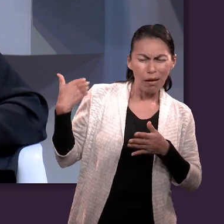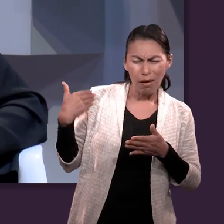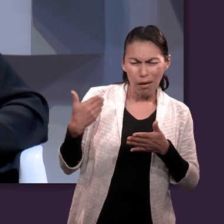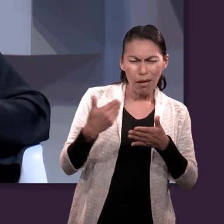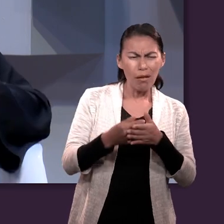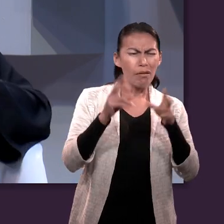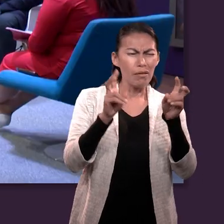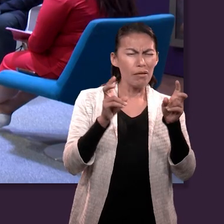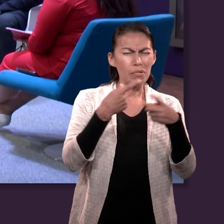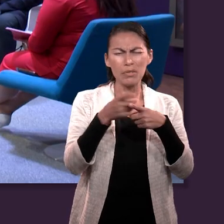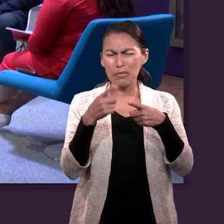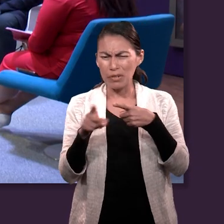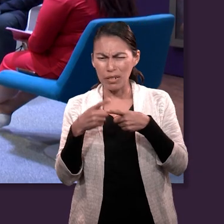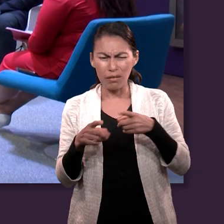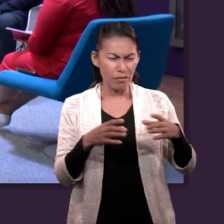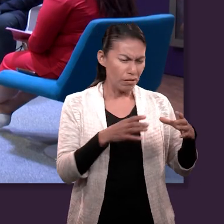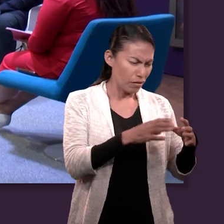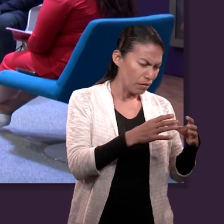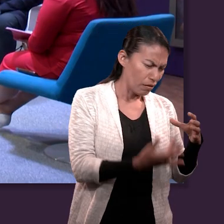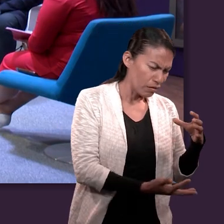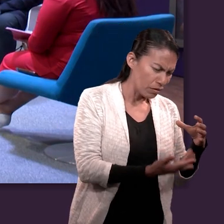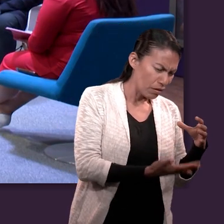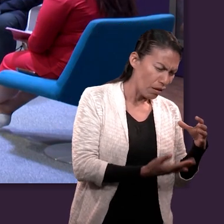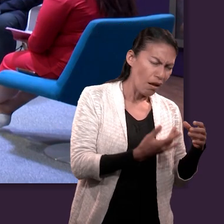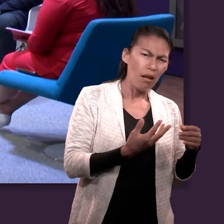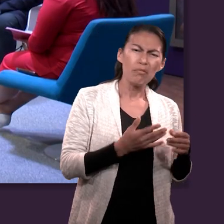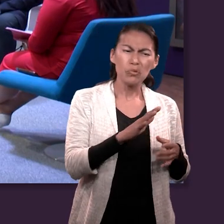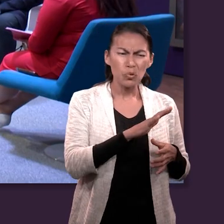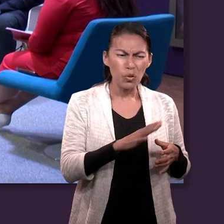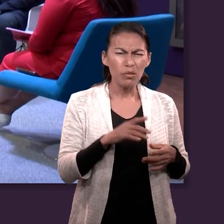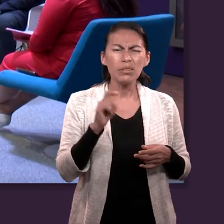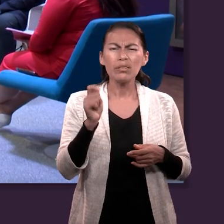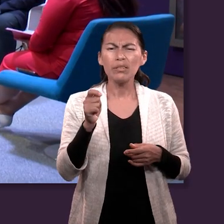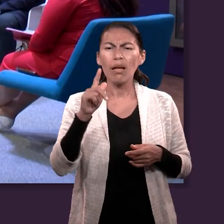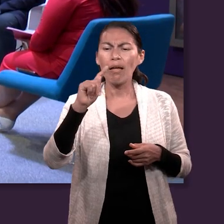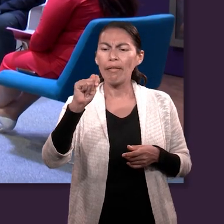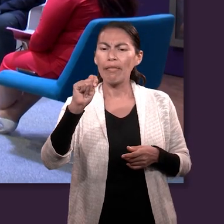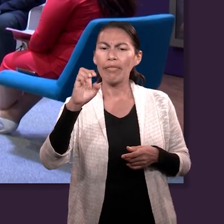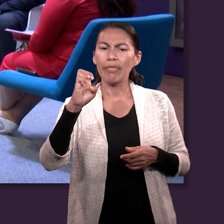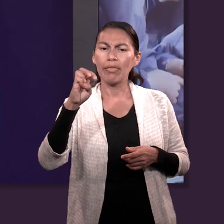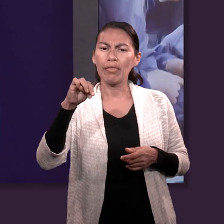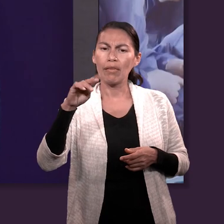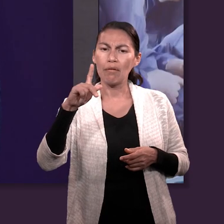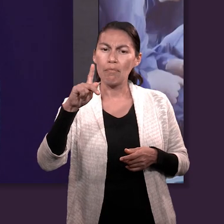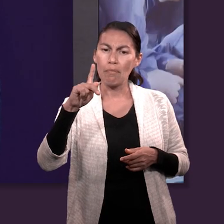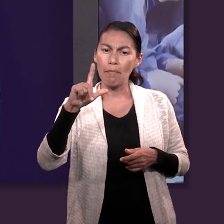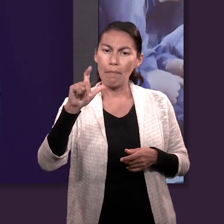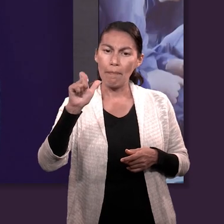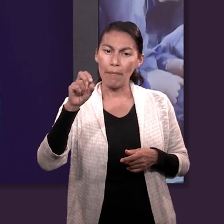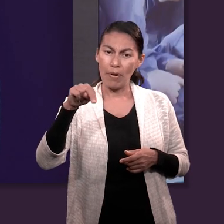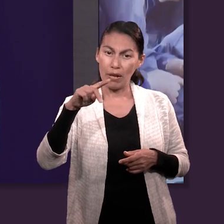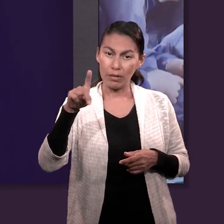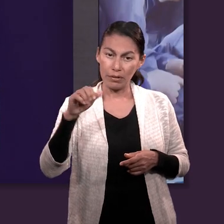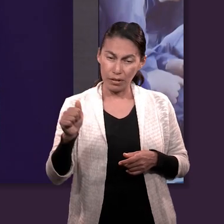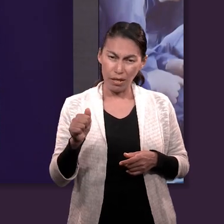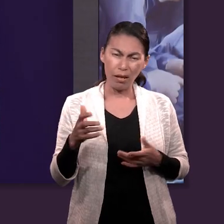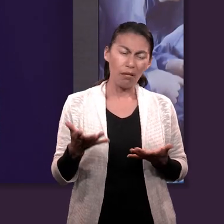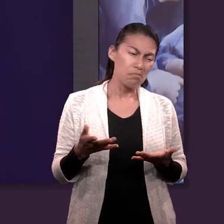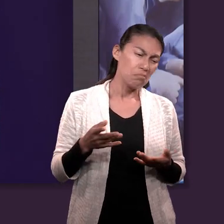la quemadura, el fuego y todo esto. ¿Qué es la templanza? Bueno, la templanza tiene diferentes acepciones, ¿no? Se puede referir